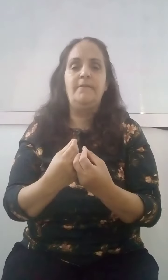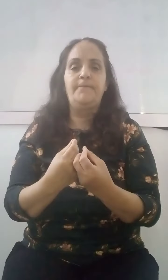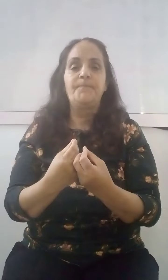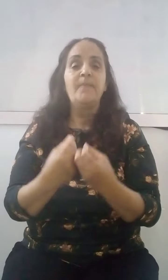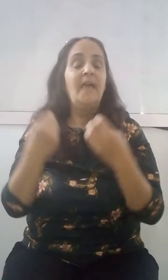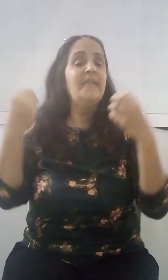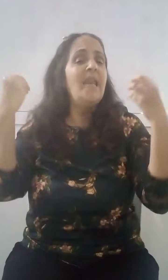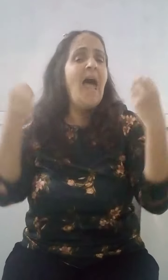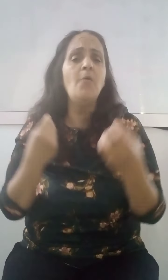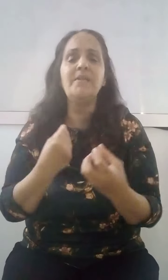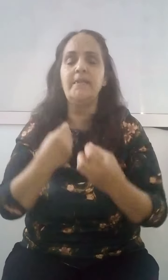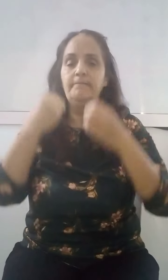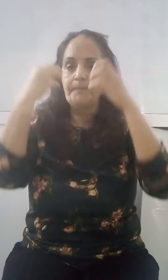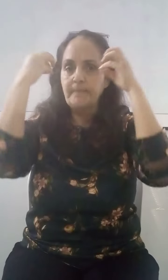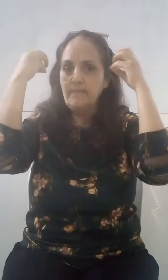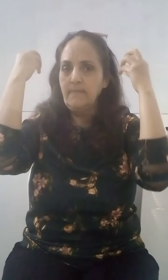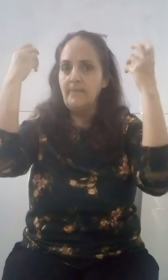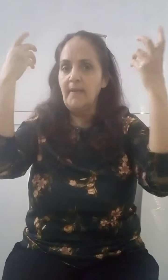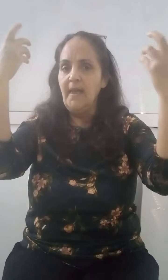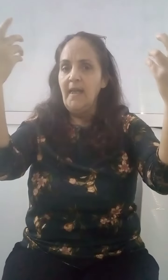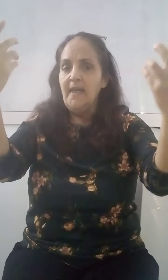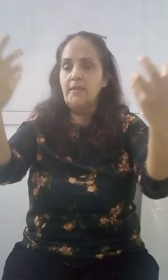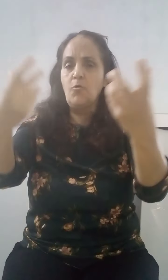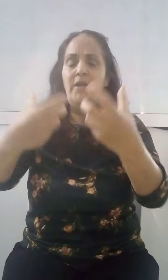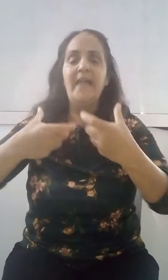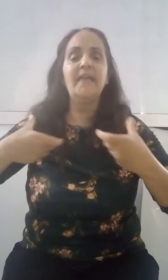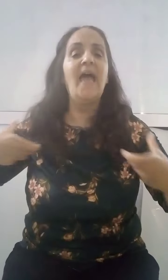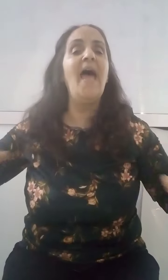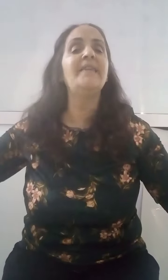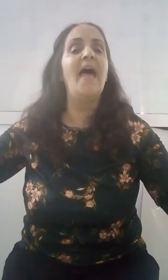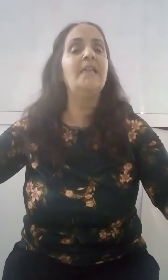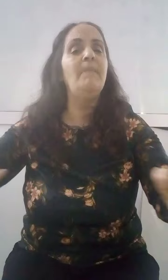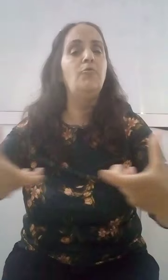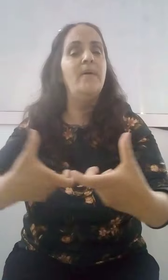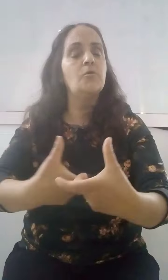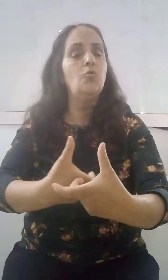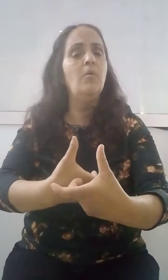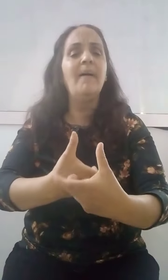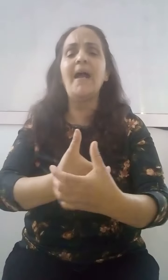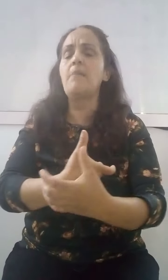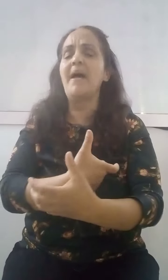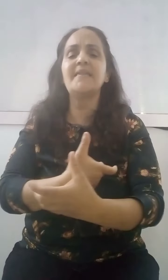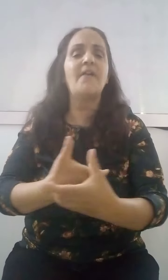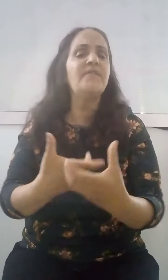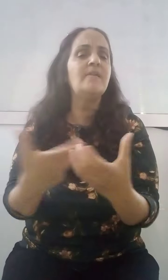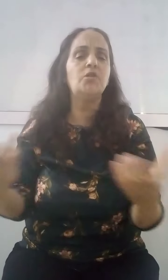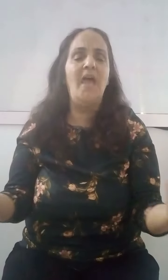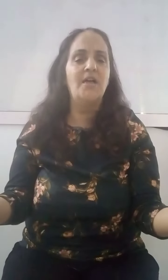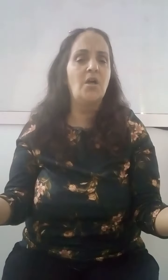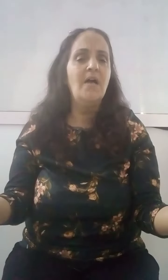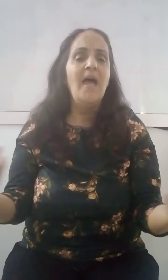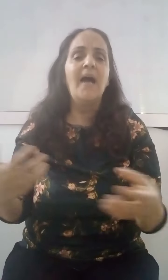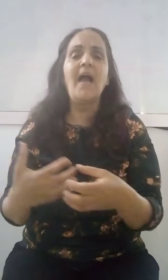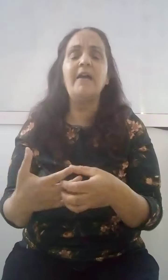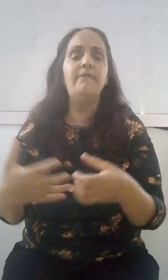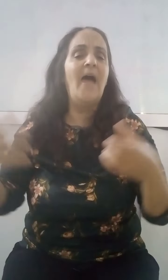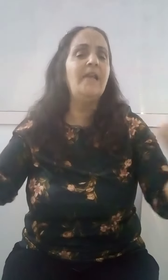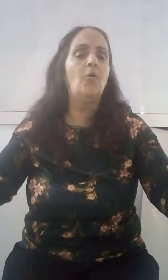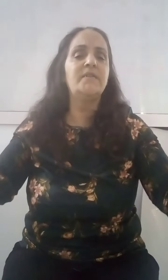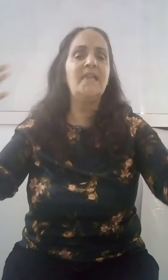والمحبات عندك هاد هاد المعلومات كلو ما غا تخاف تتمشي حاجو فحل يخلطي